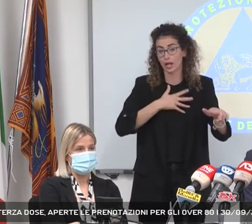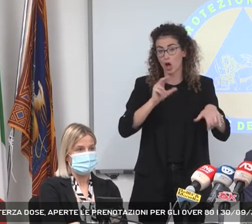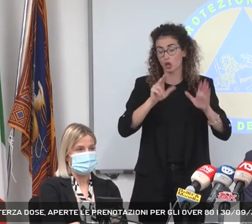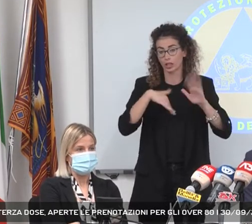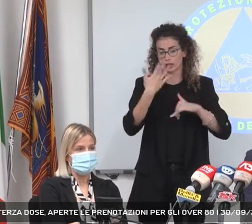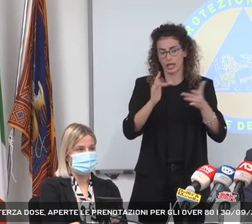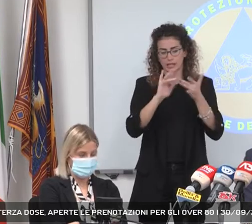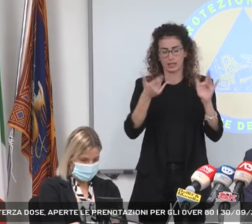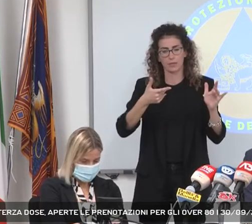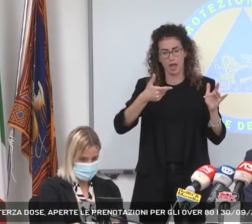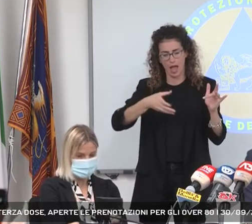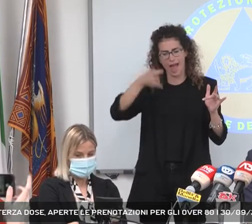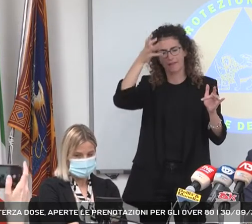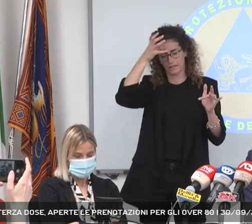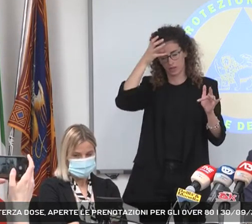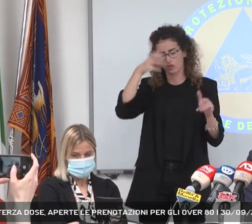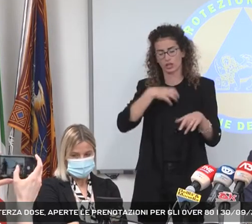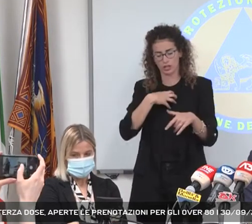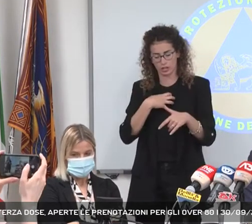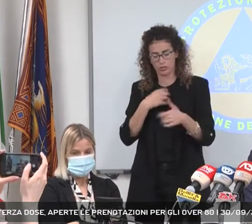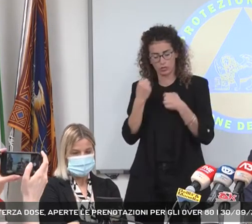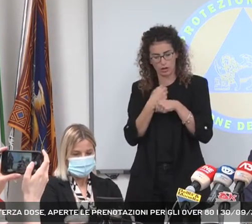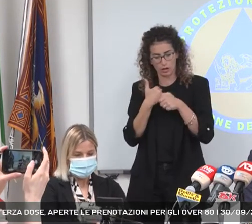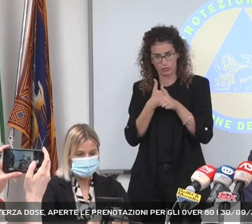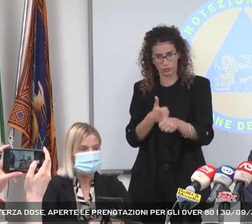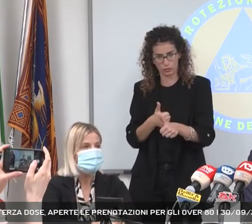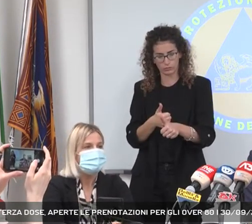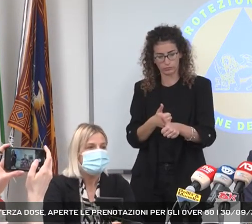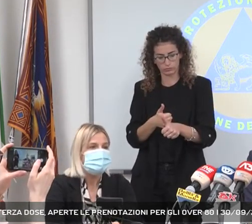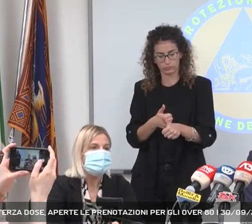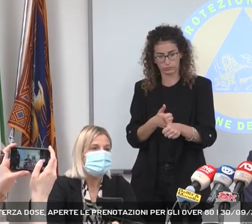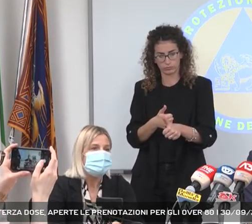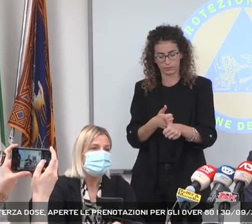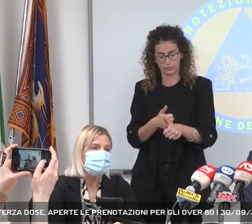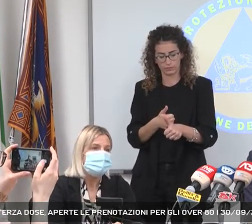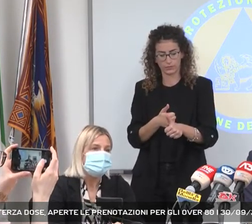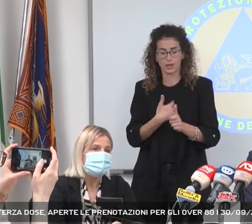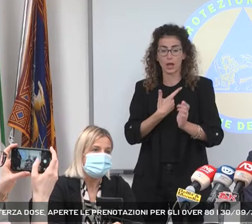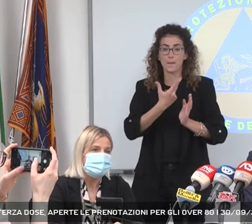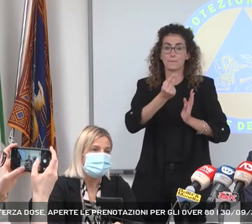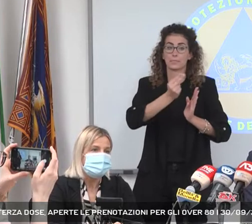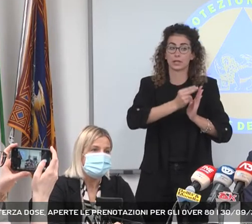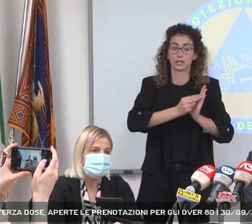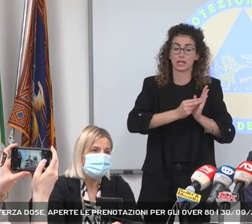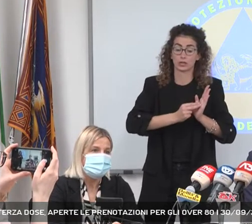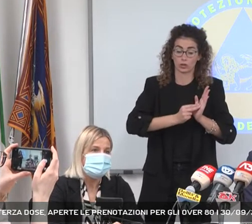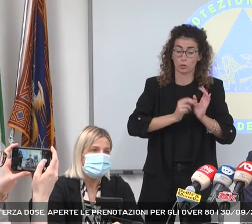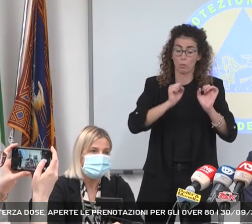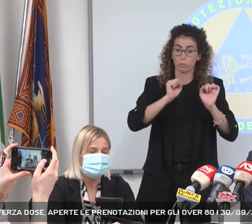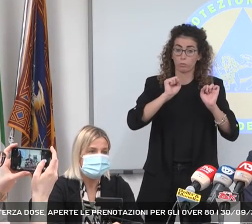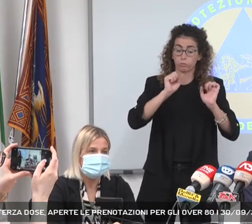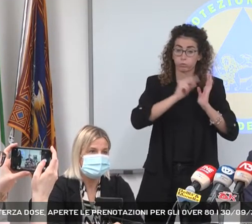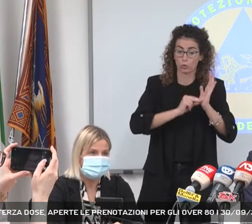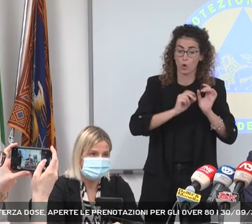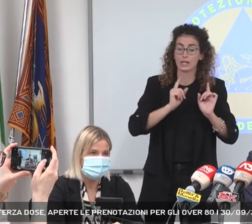Il sistema è intelligente, l'assessore ha seguito questo lavoro e quindi dà la possibilità di prenotare se ha fatto la seconda dose